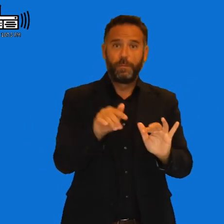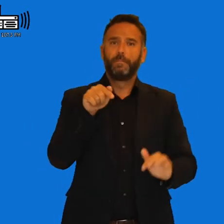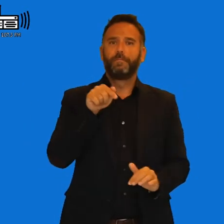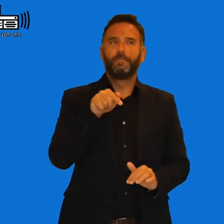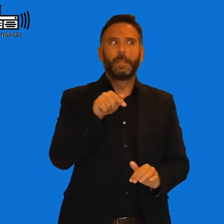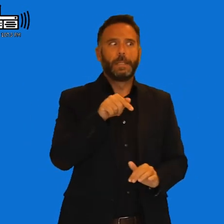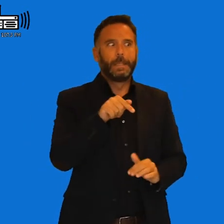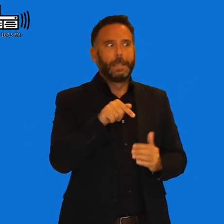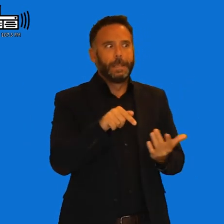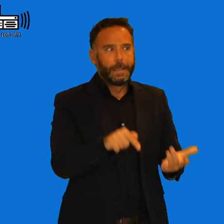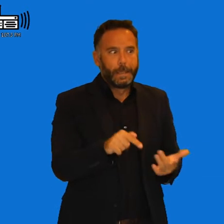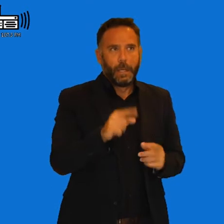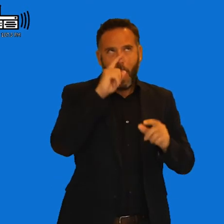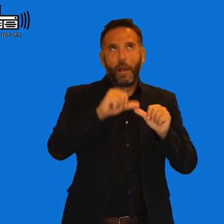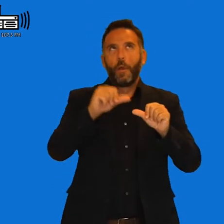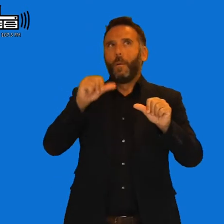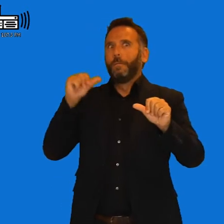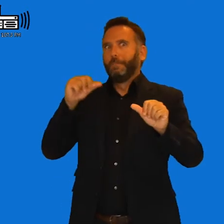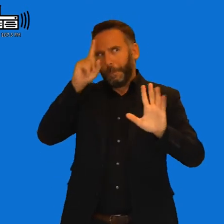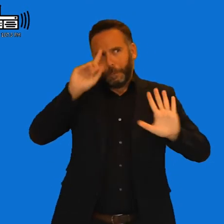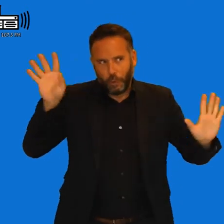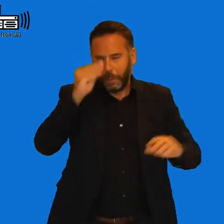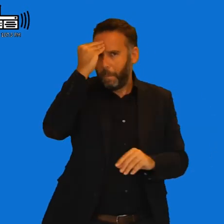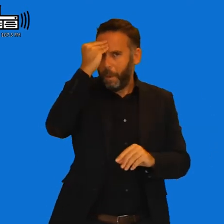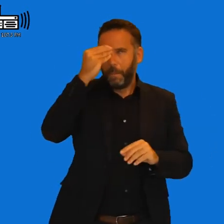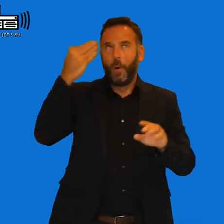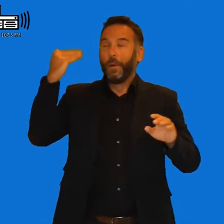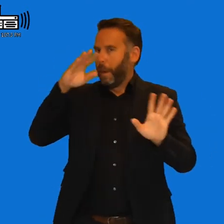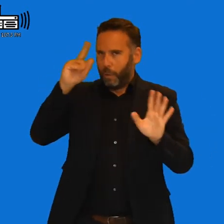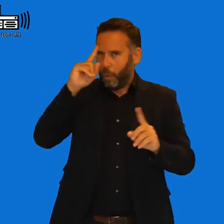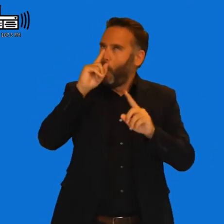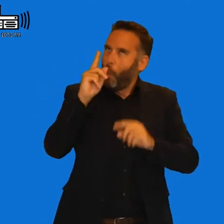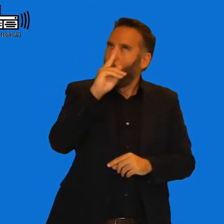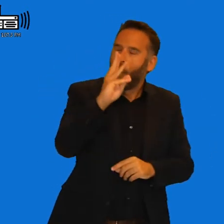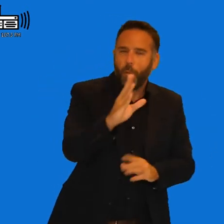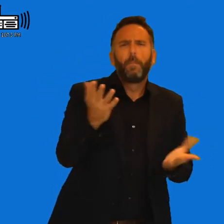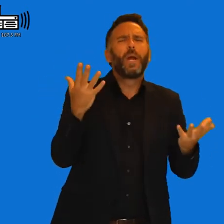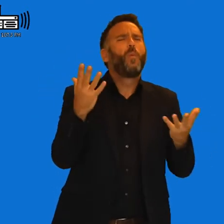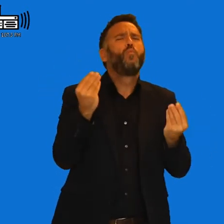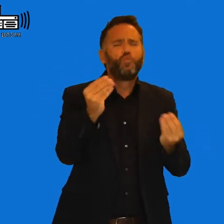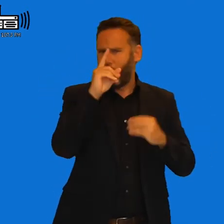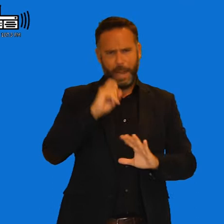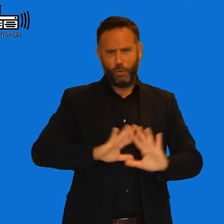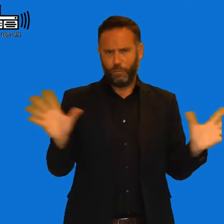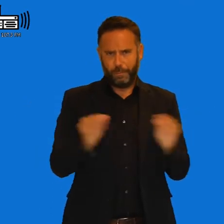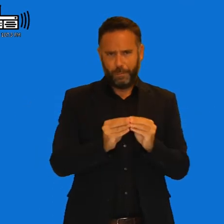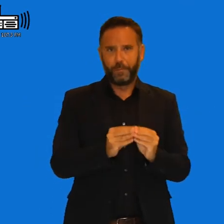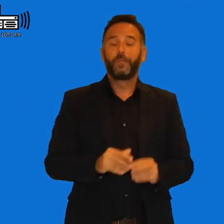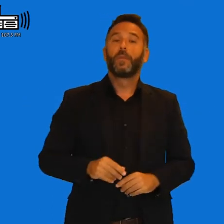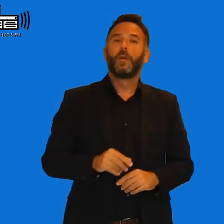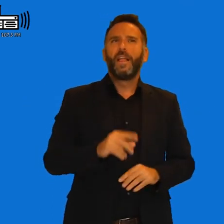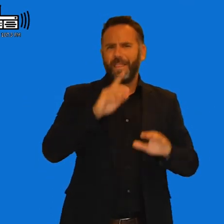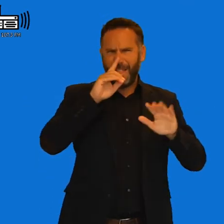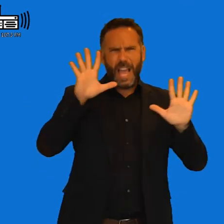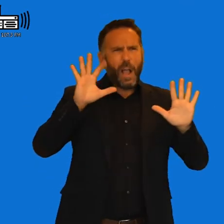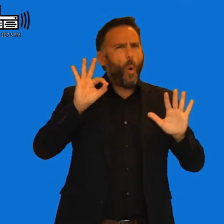preguntéis cuánto, porque realmente me falla ahí la memoria. Bueno, lo importante es hay bastantes años, Rafael. Bastantes, bastantes años. Sí. Diez por lo menos o